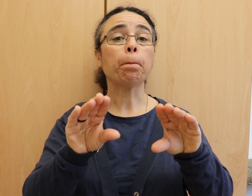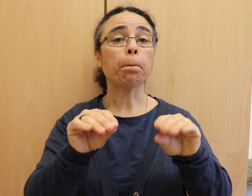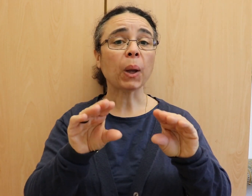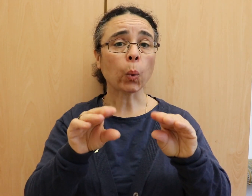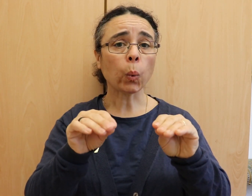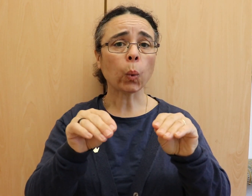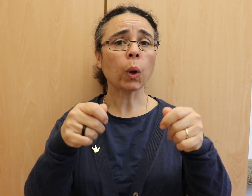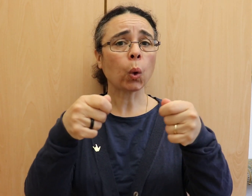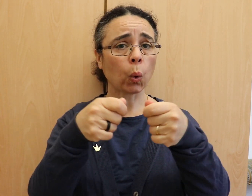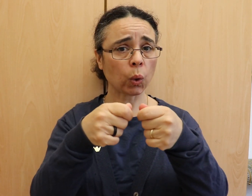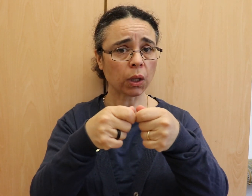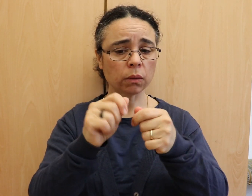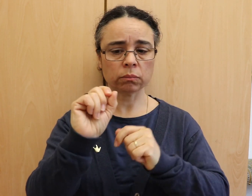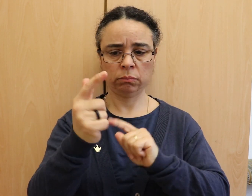aber auch Ansteckung.